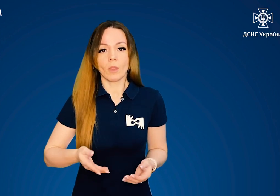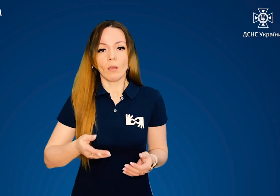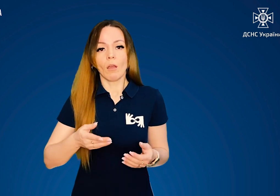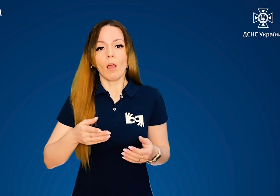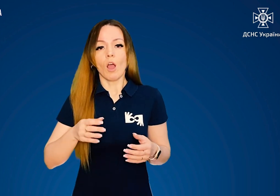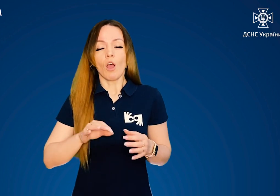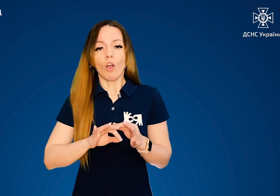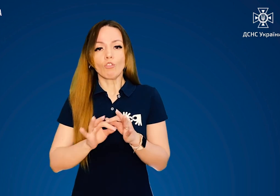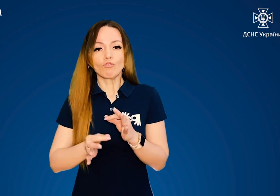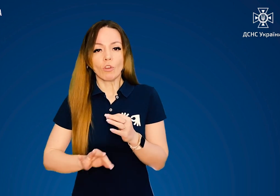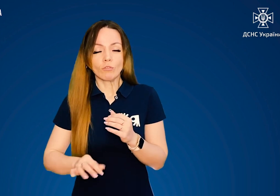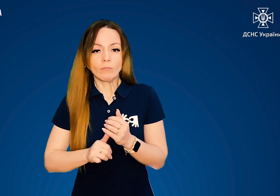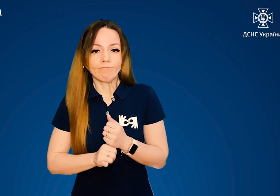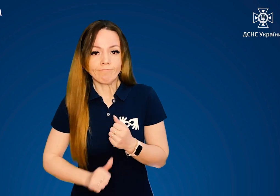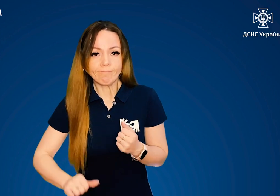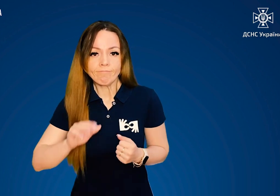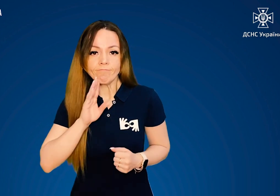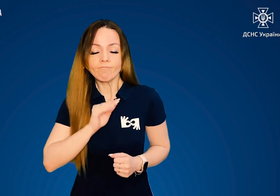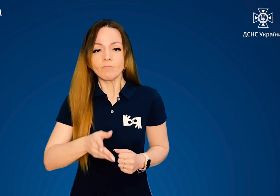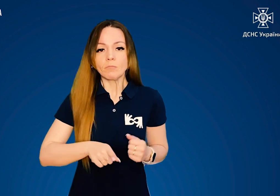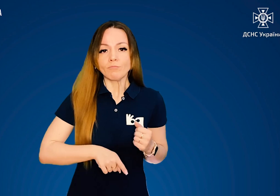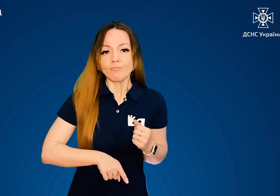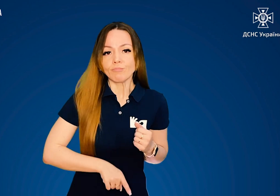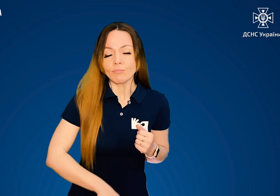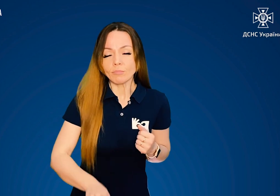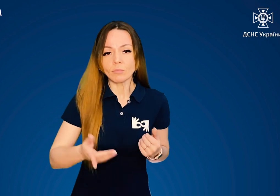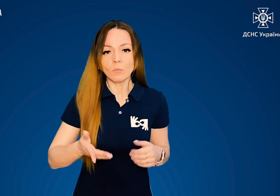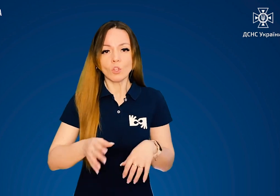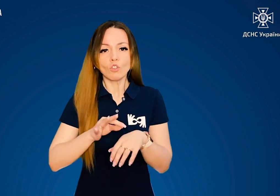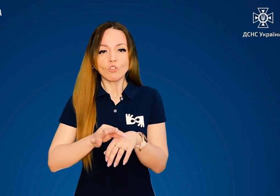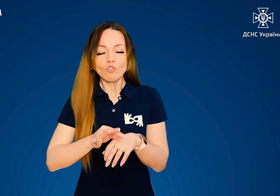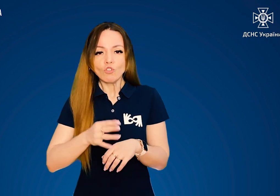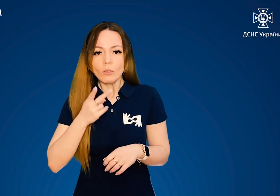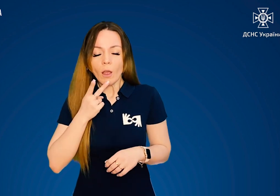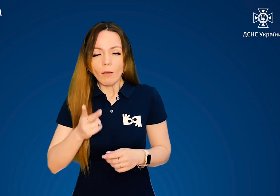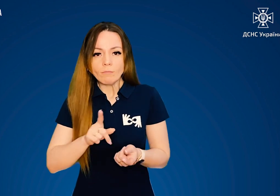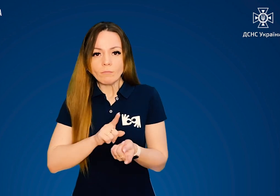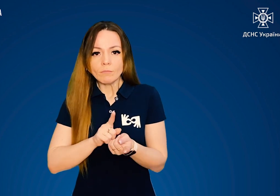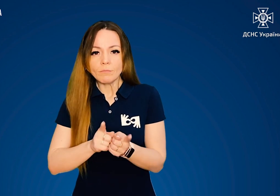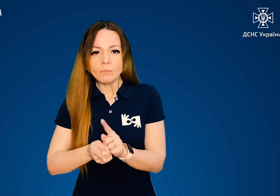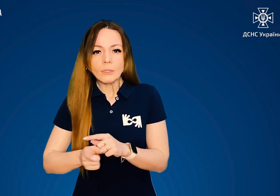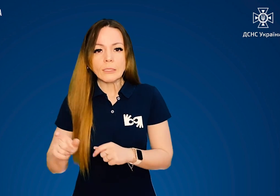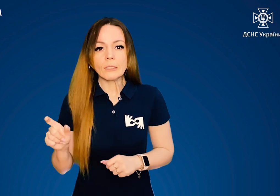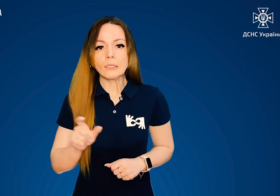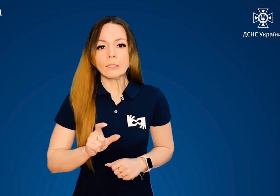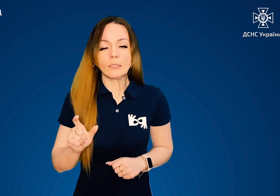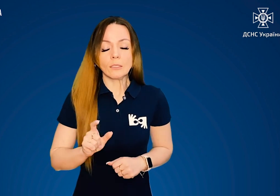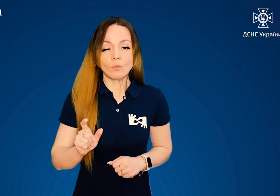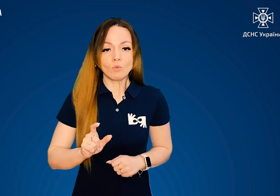Мимовільне випорожнення кишечника та сечового міхура. Шкіра стає синюшною.